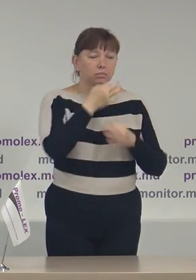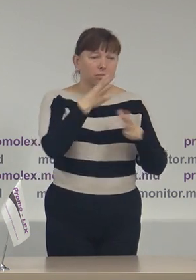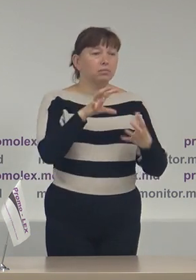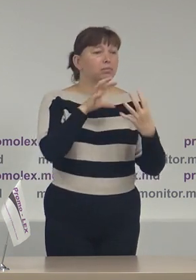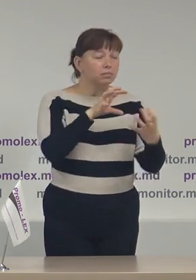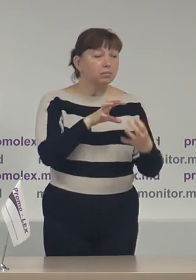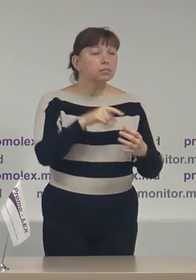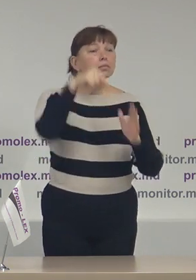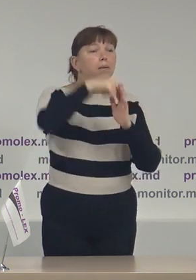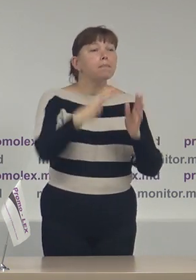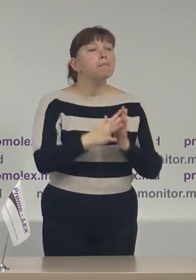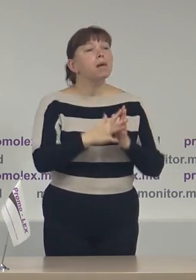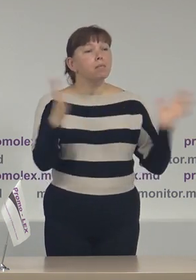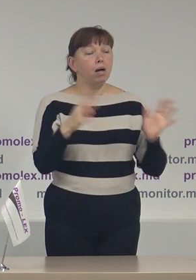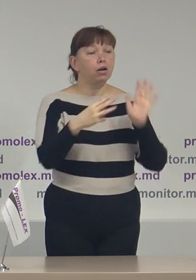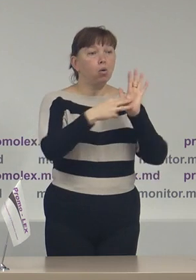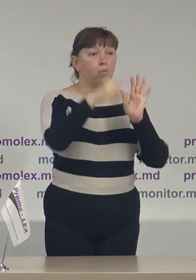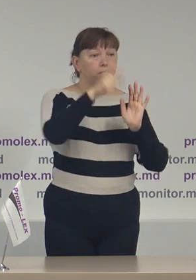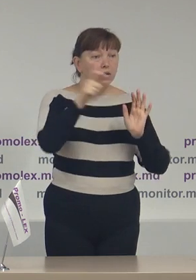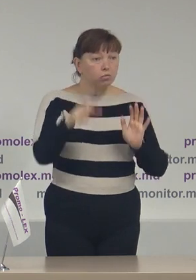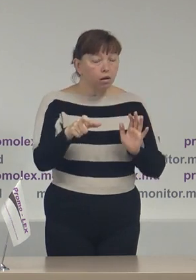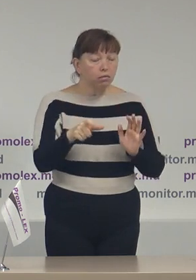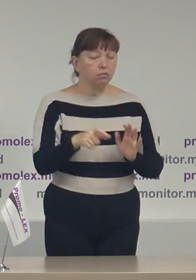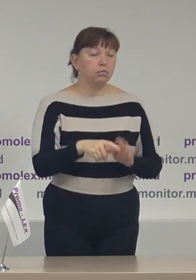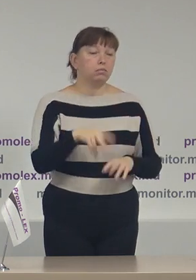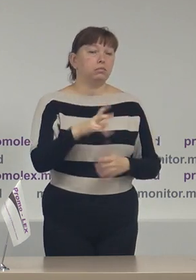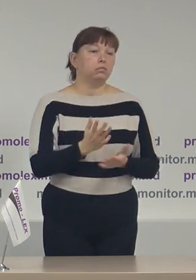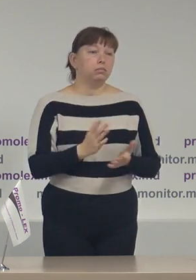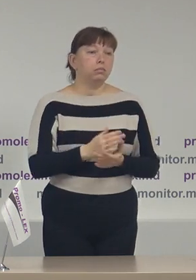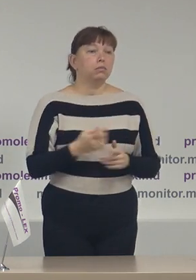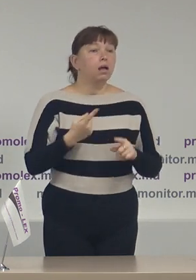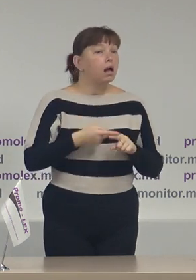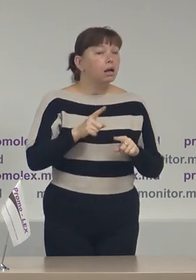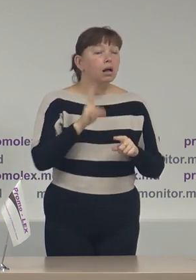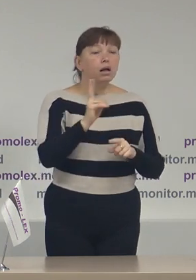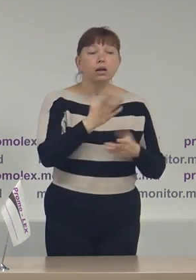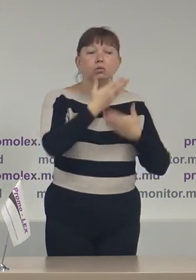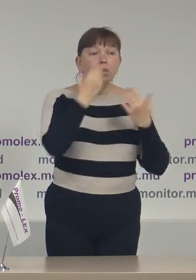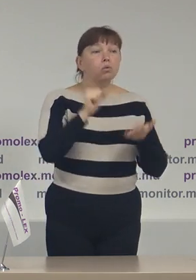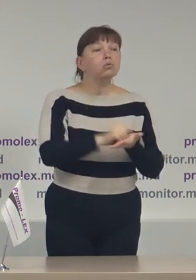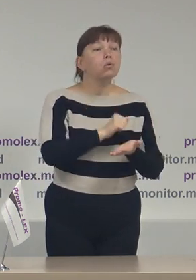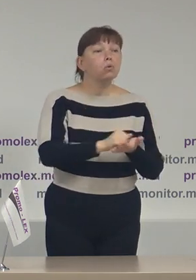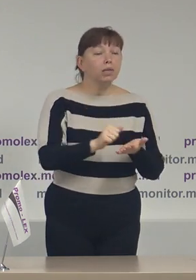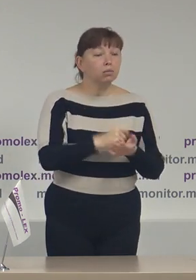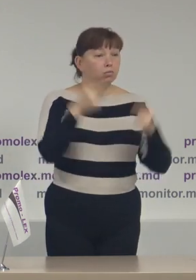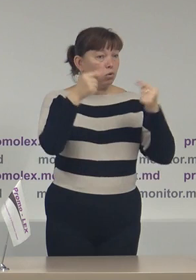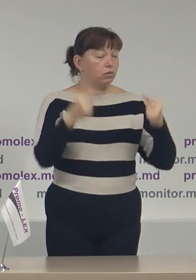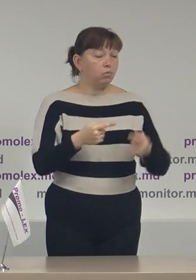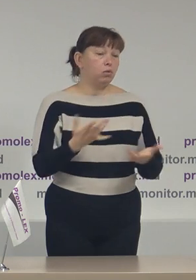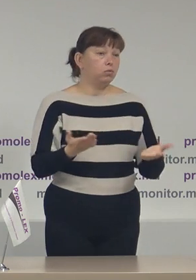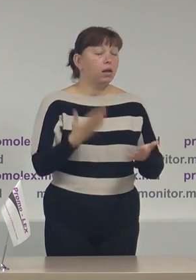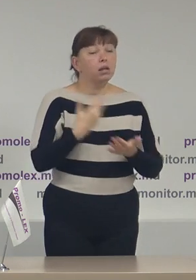capacitatea mai mare de 8 persoane care nu dețin documentele corespunzătoare. Fie